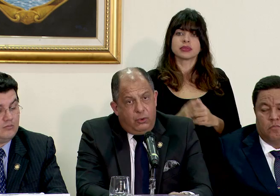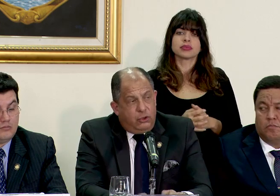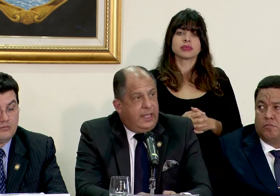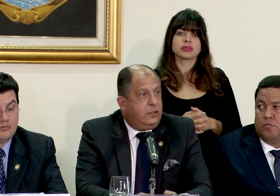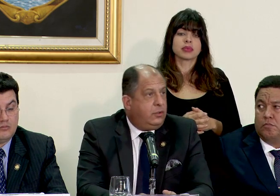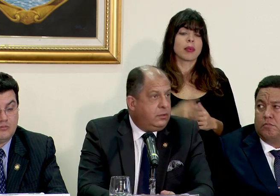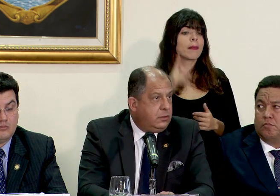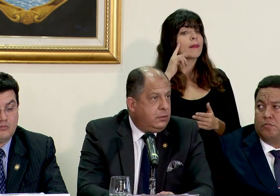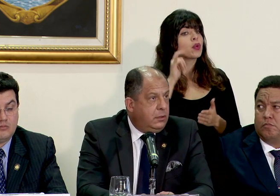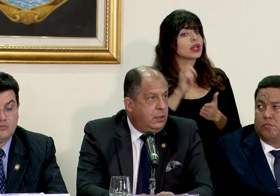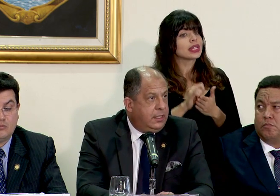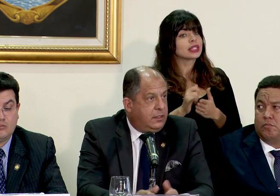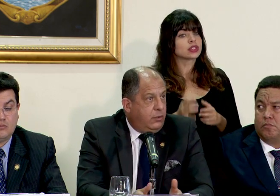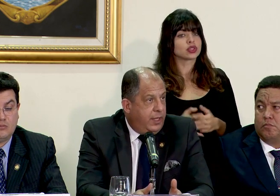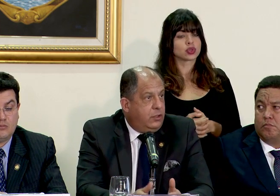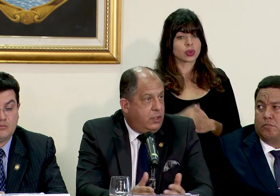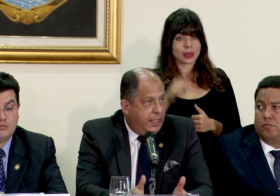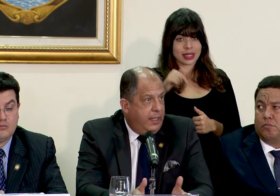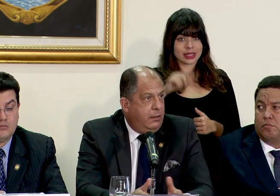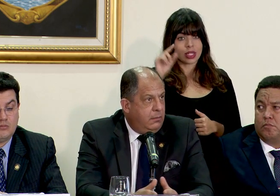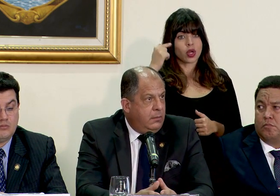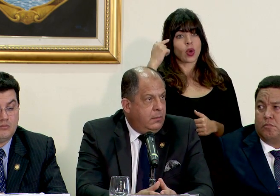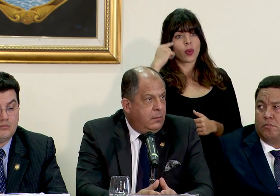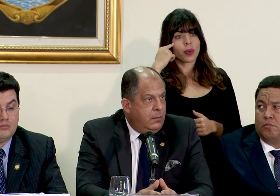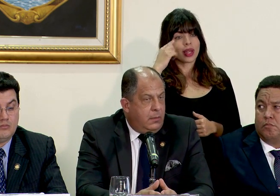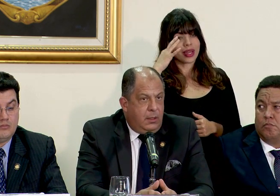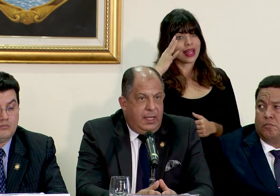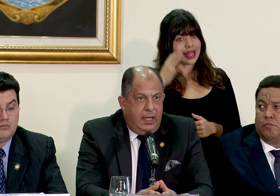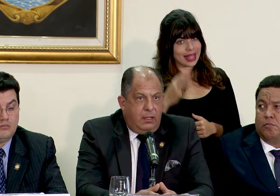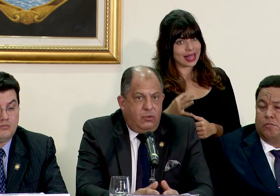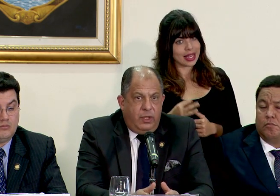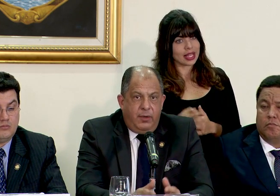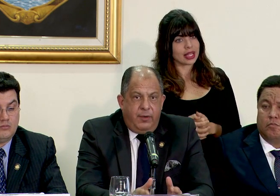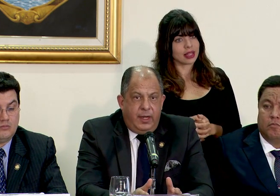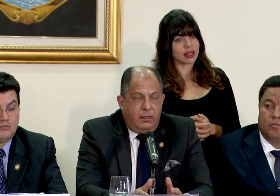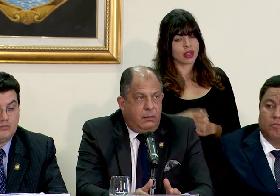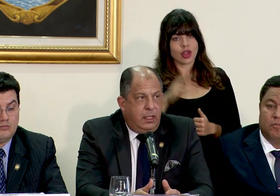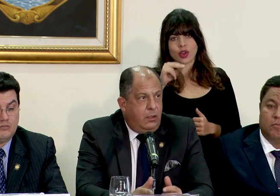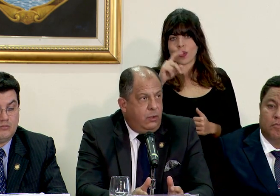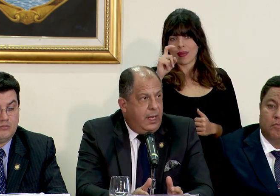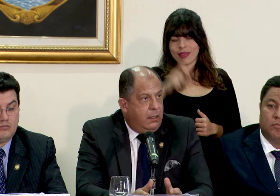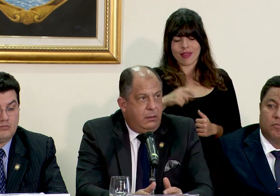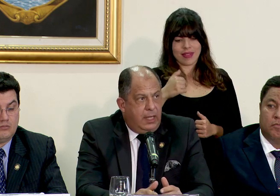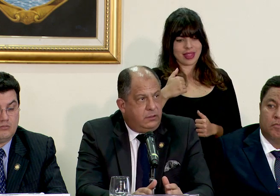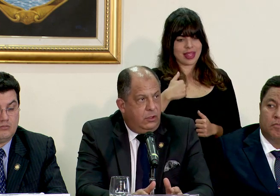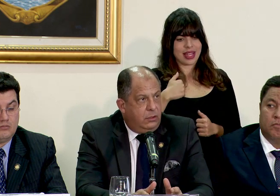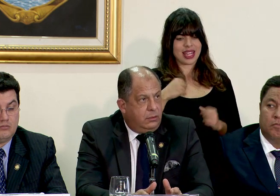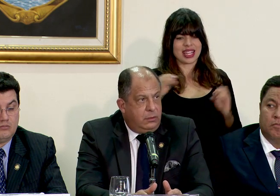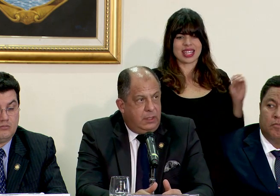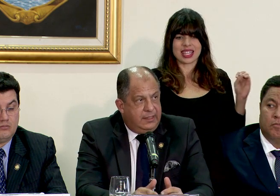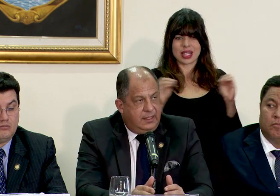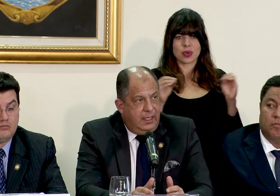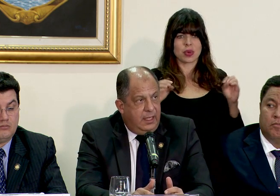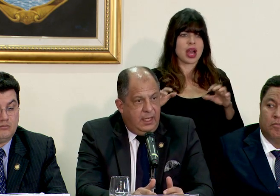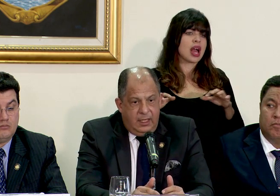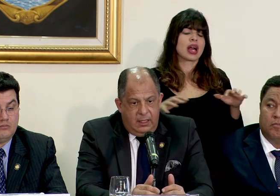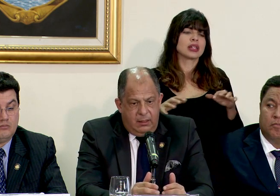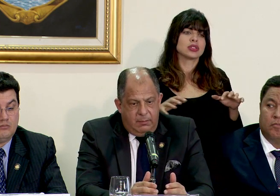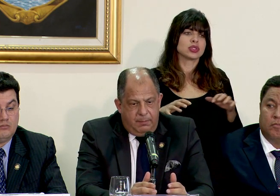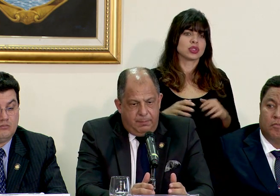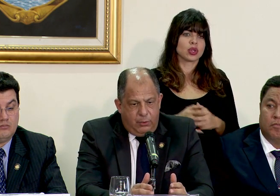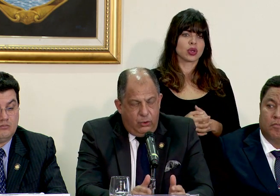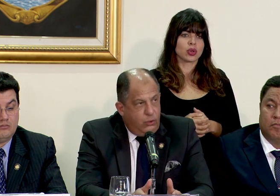por lo tanto este gobierno cree que no debe haber ninguna acción que se